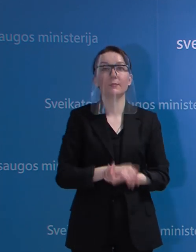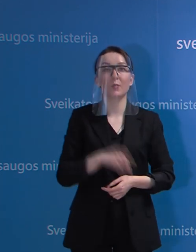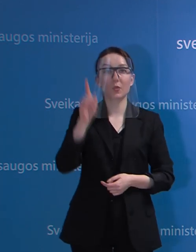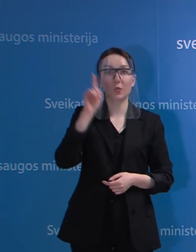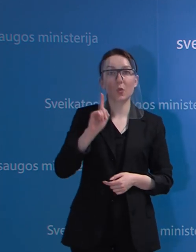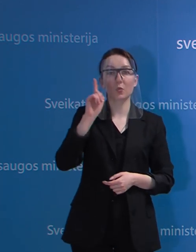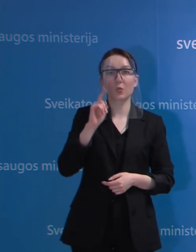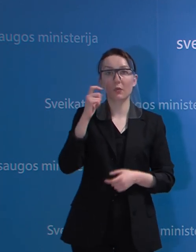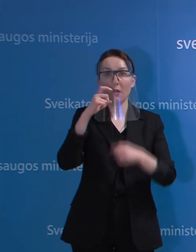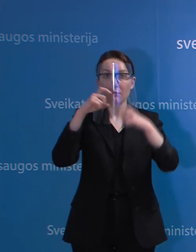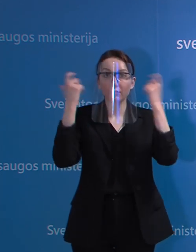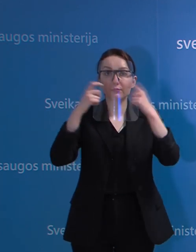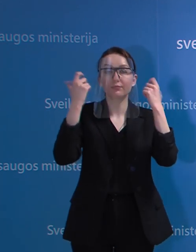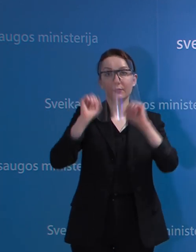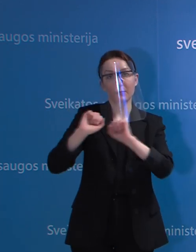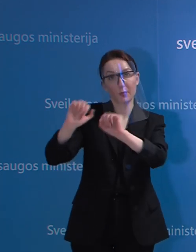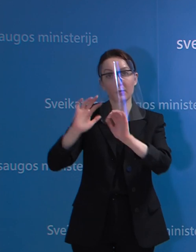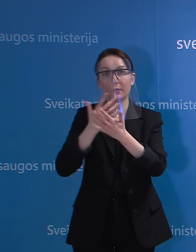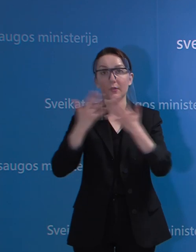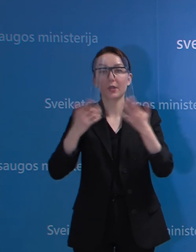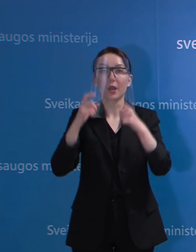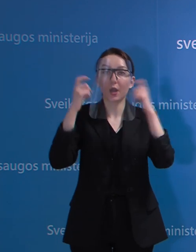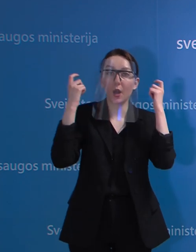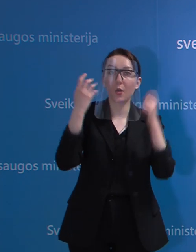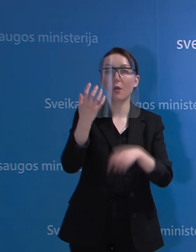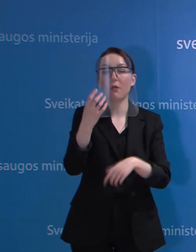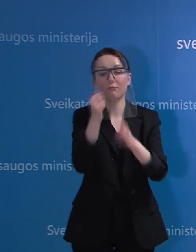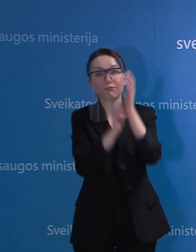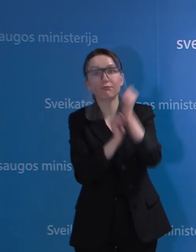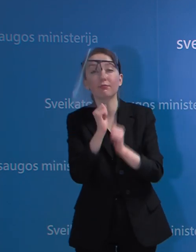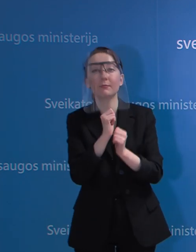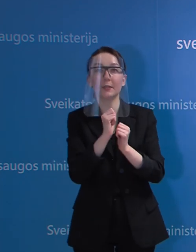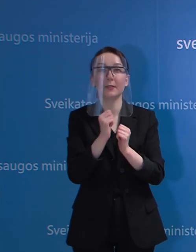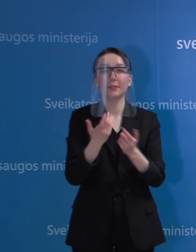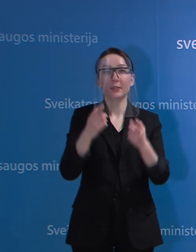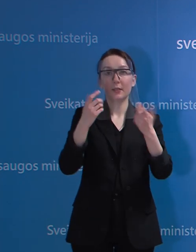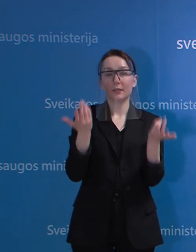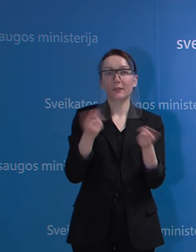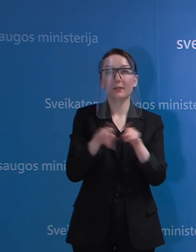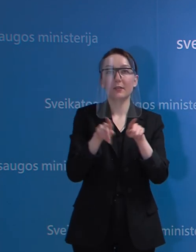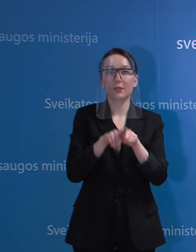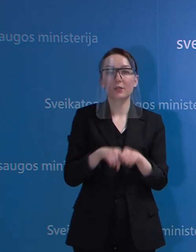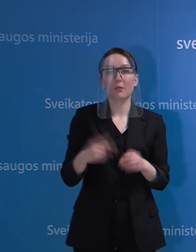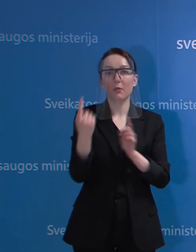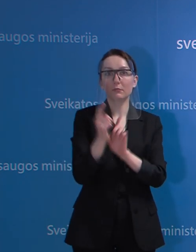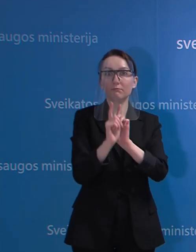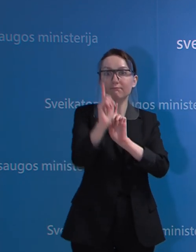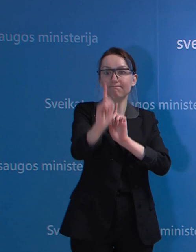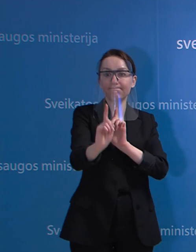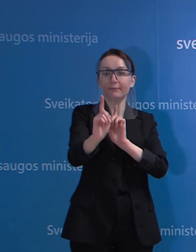naudoti individuales apsaugos priemonės, kaukes, pirštinės, stengtis laikytis saugaus